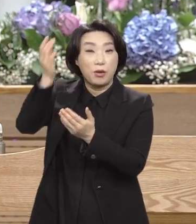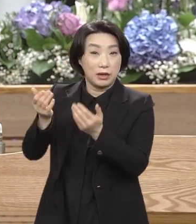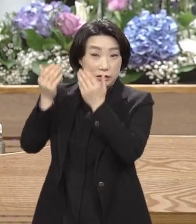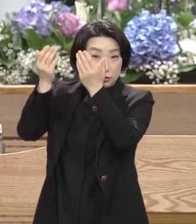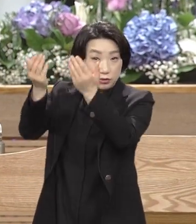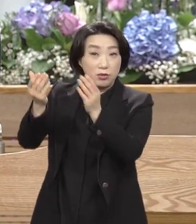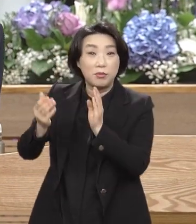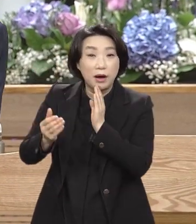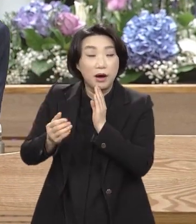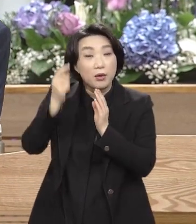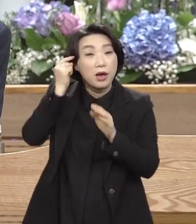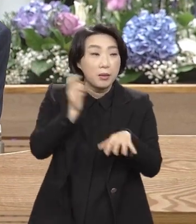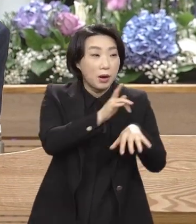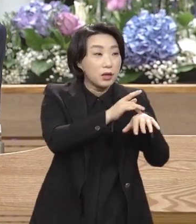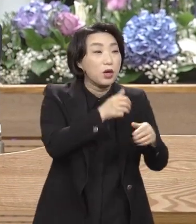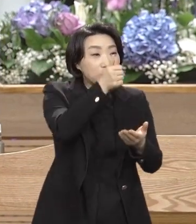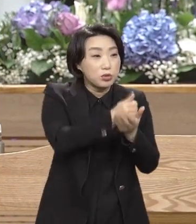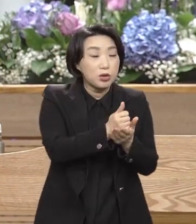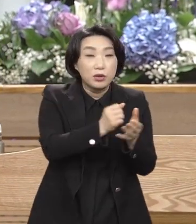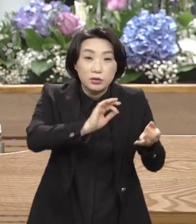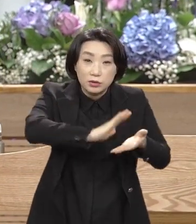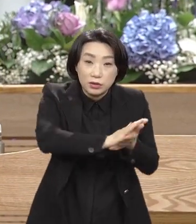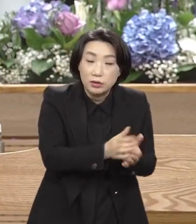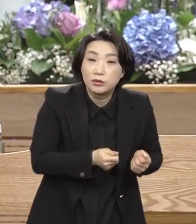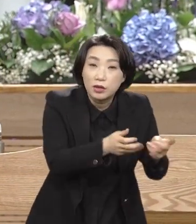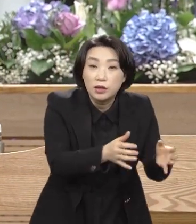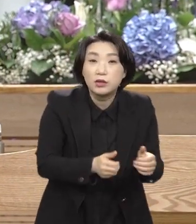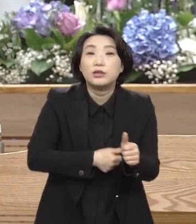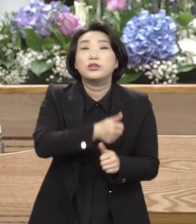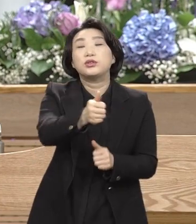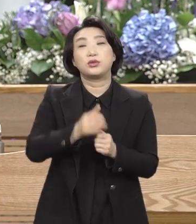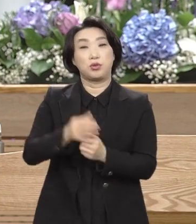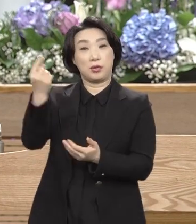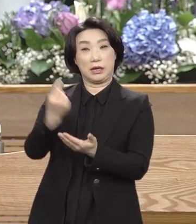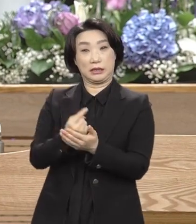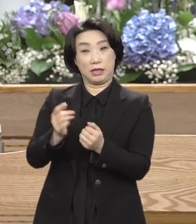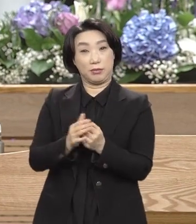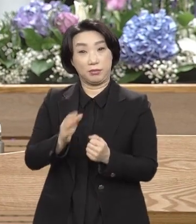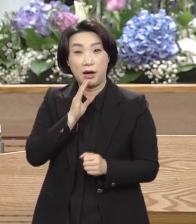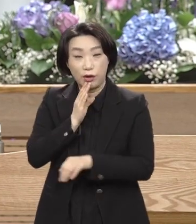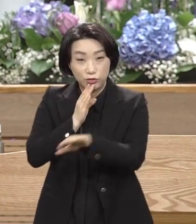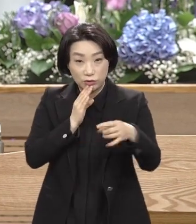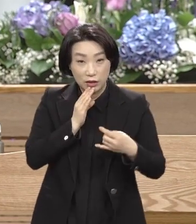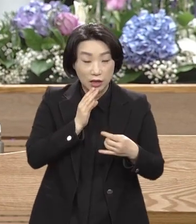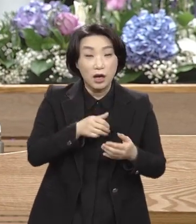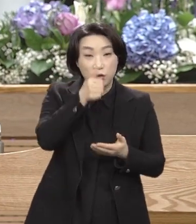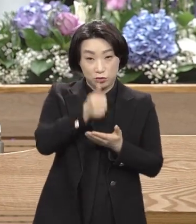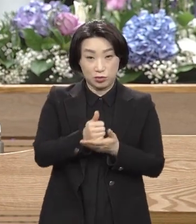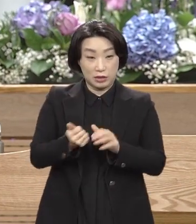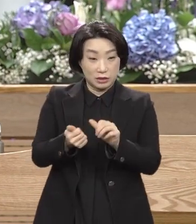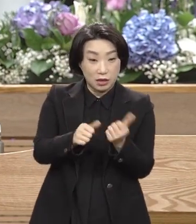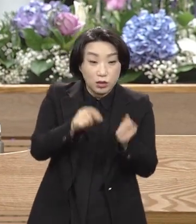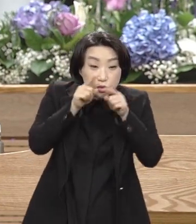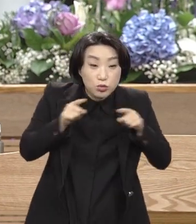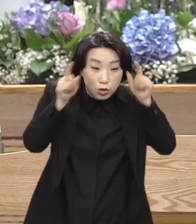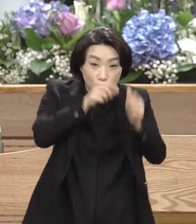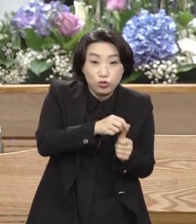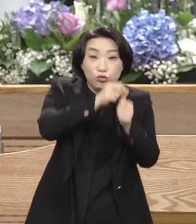마귀와 죄를 파괴하는 승리자로 오셨으니까. 우리에게는 죄와 사망과 지옥에서 구원하시는 그